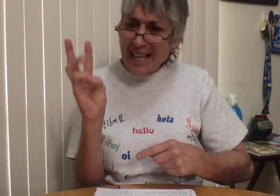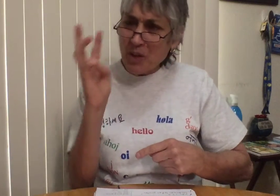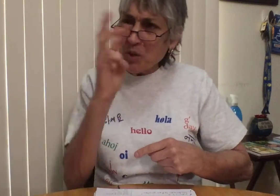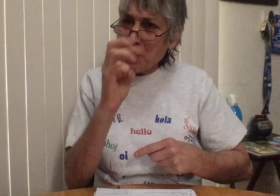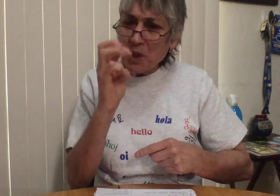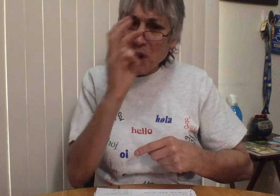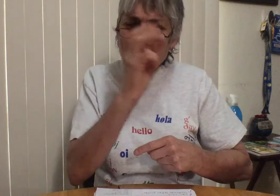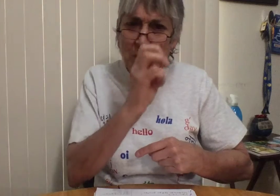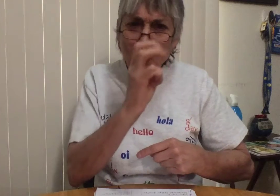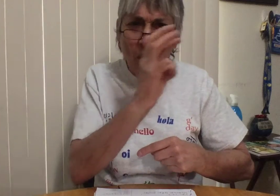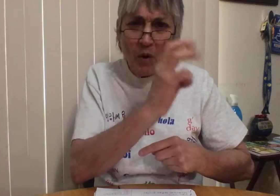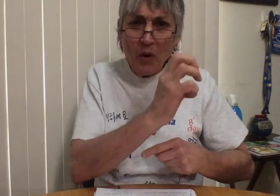curioso!